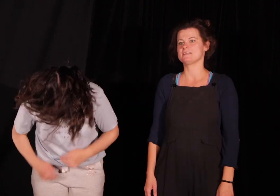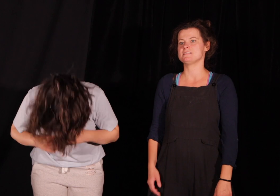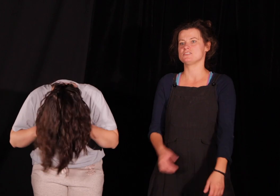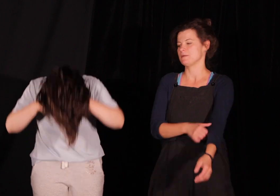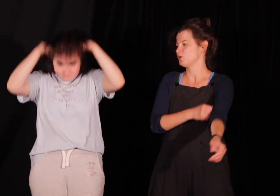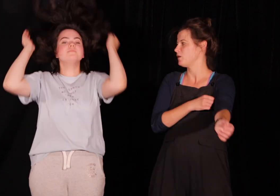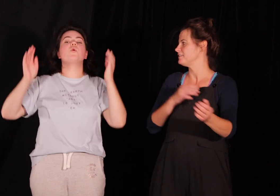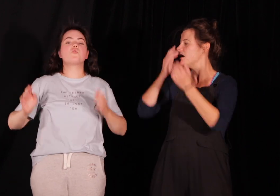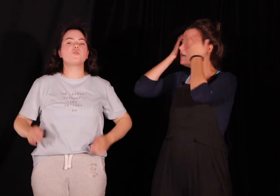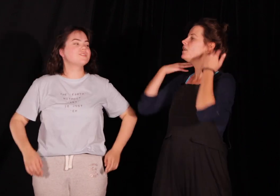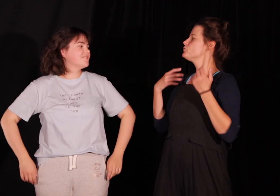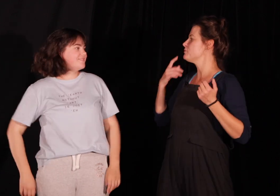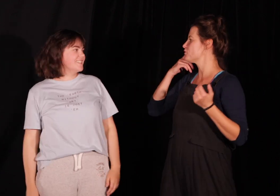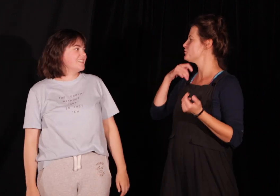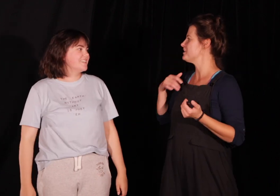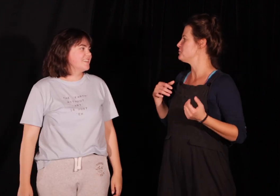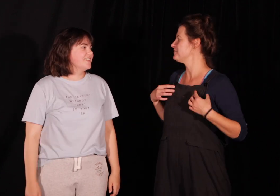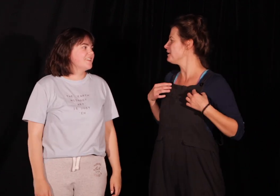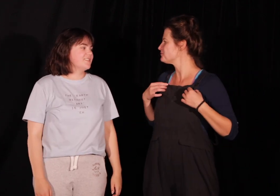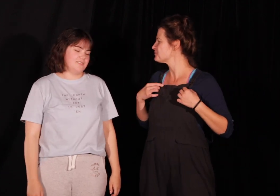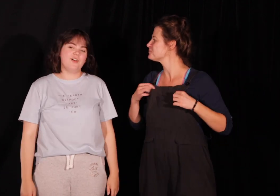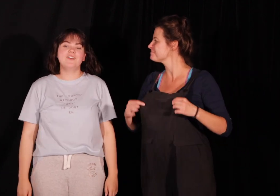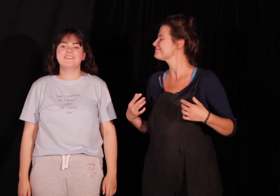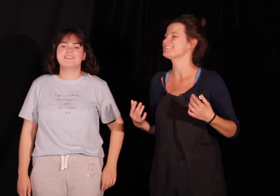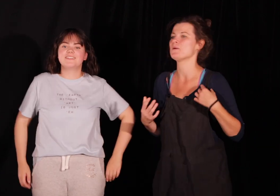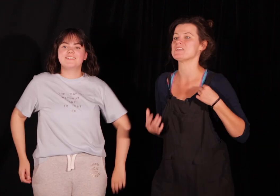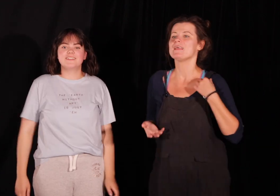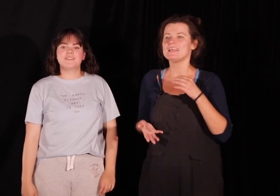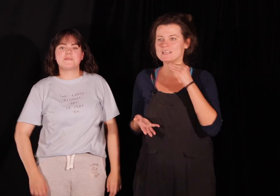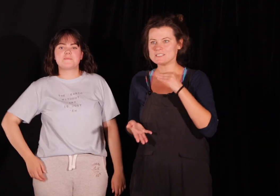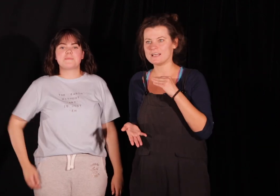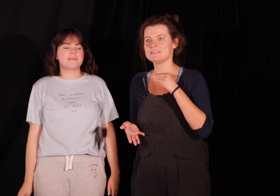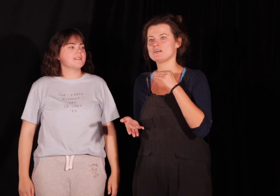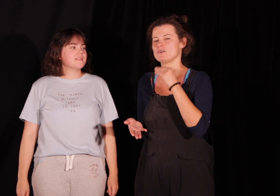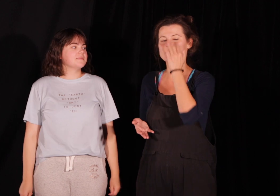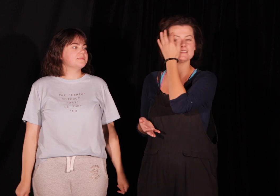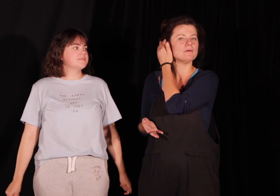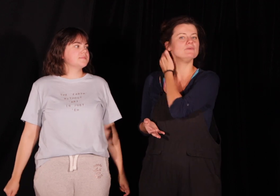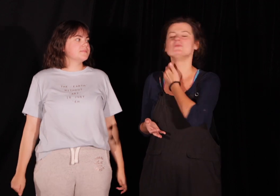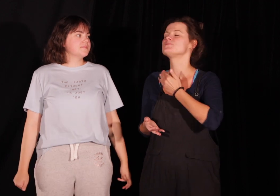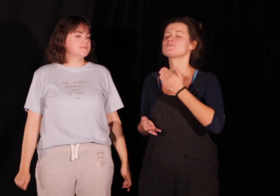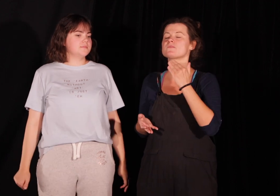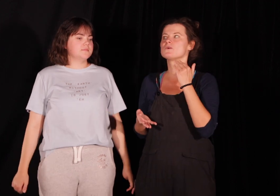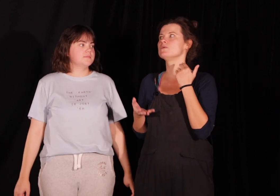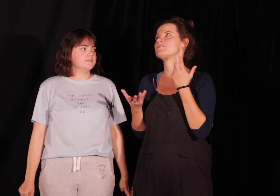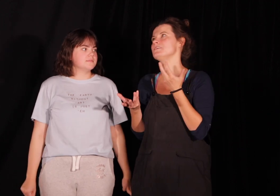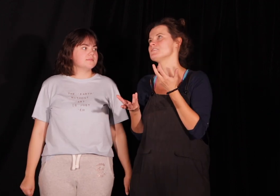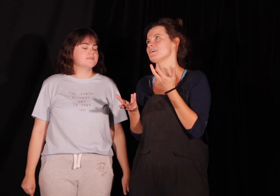fantastycznie dokładnie czujemy się rozluźnieni prawda? dobrze i jeszcze na koniec aby jeszcze